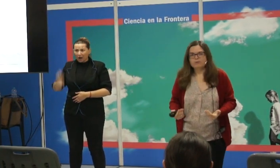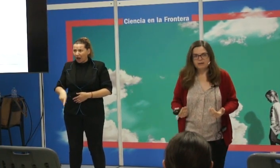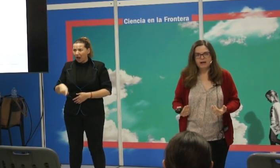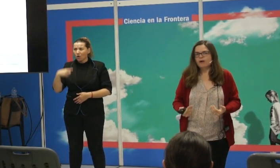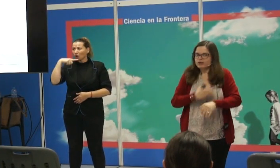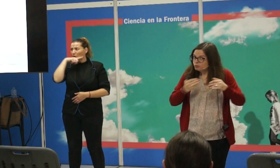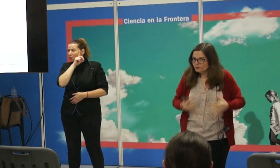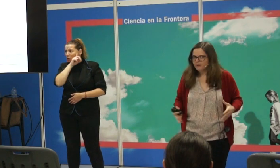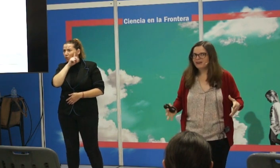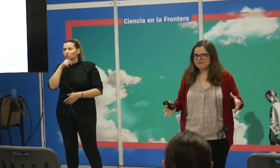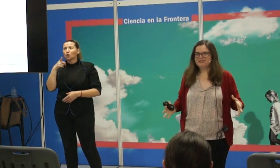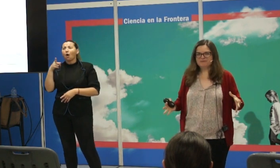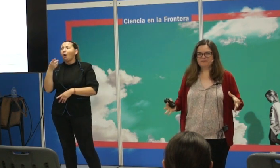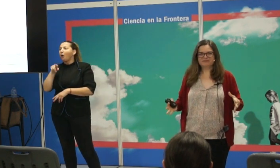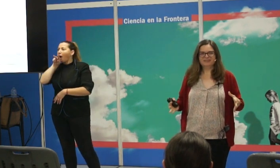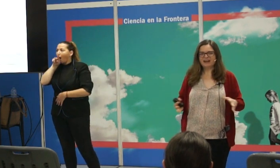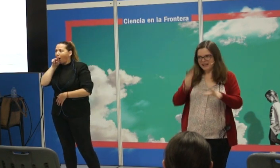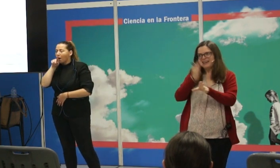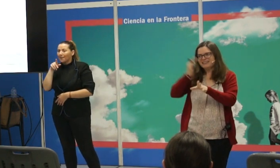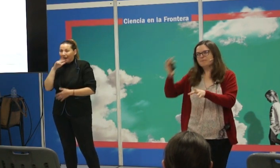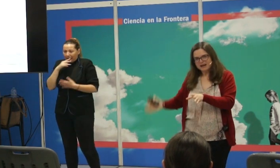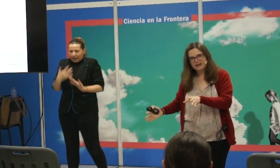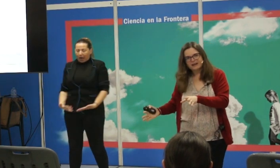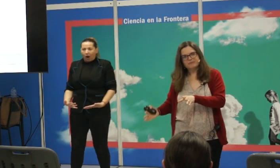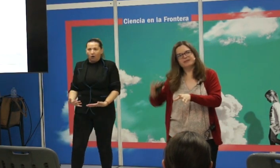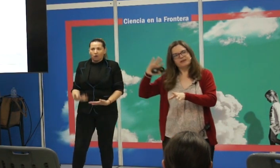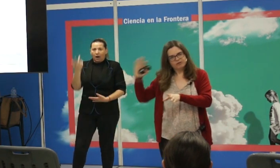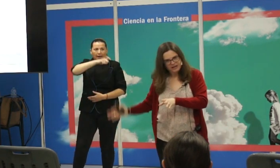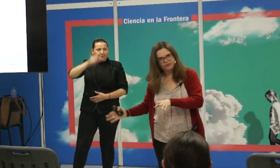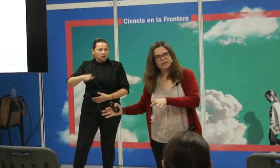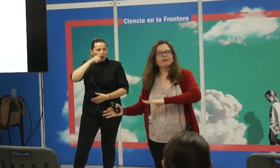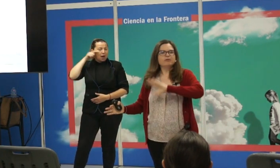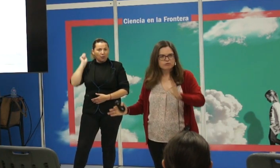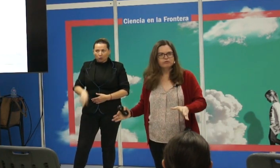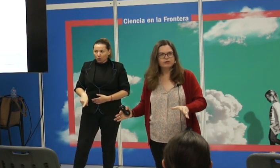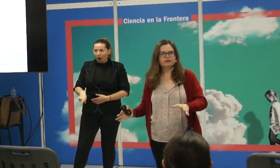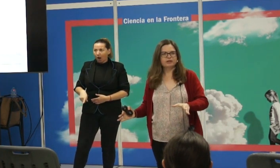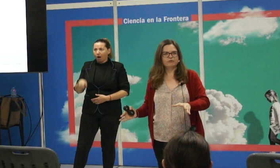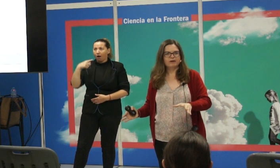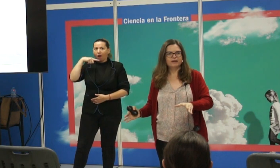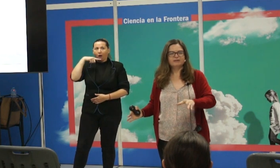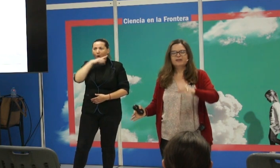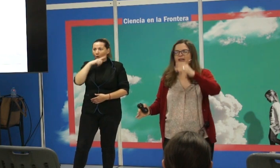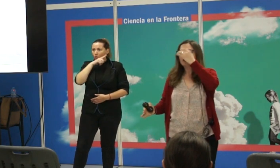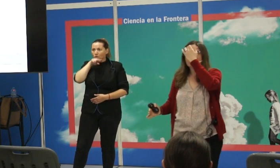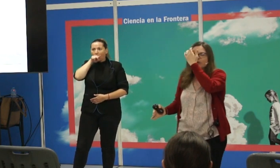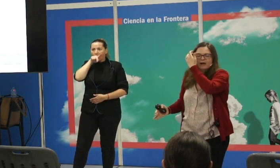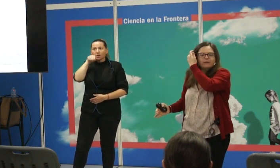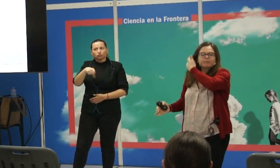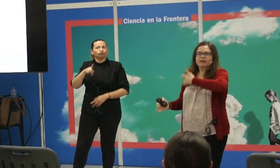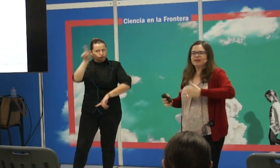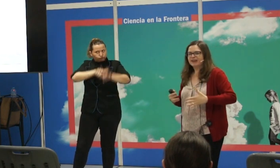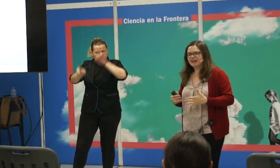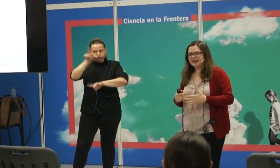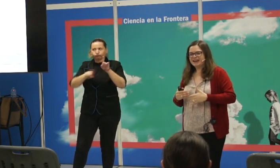no era un problema. Ahora es un problema gravísimo. Ahora hay que separar claramente los que hablan lo ruso de los que no lo hablan. Con lo